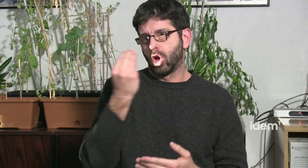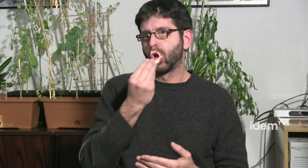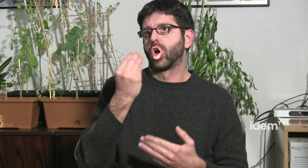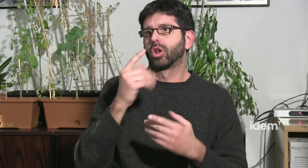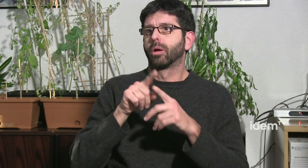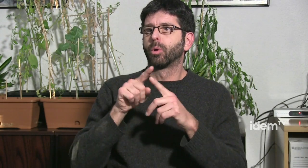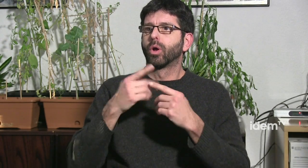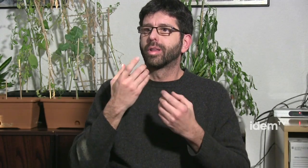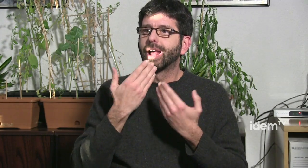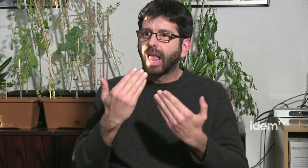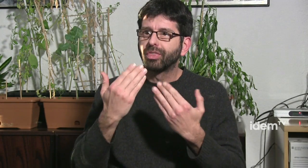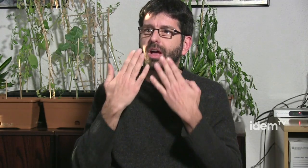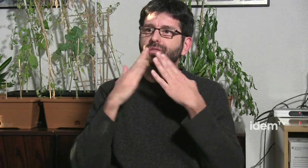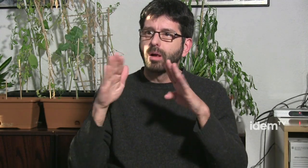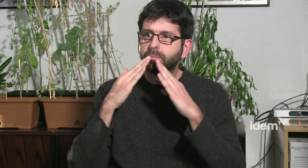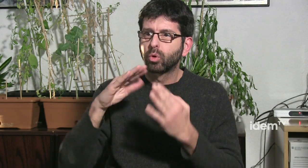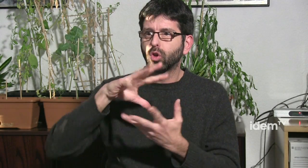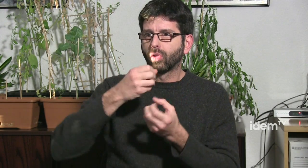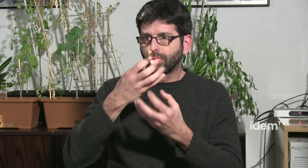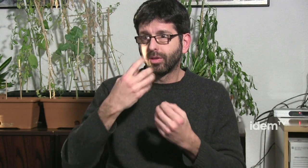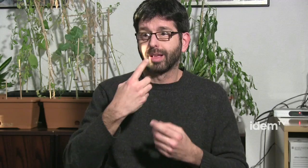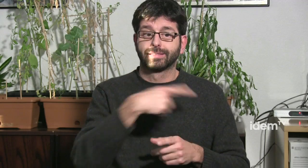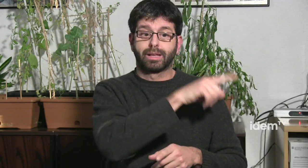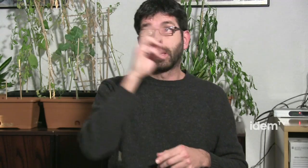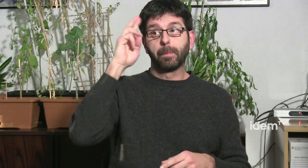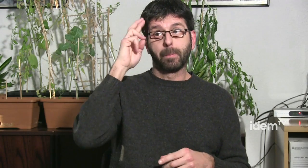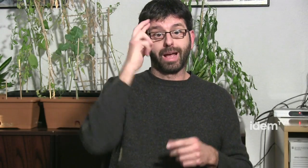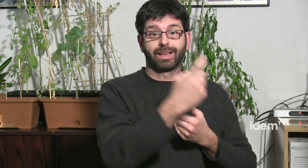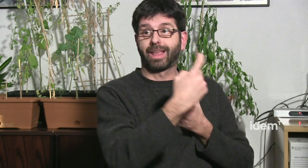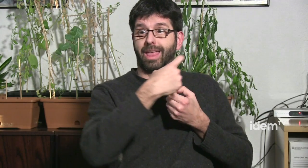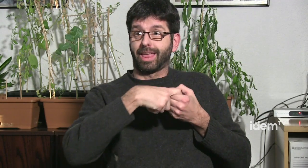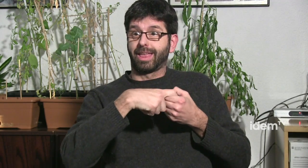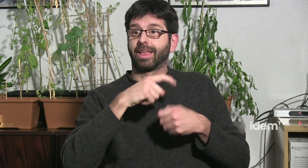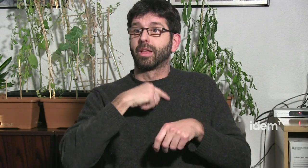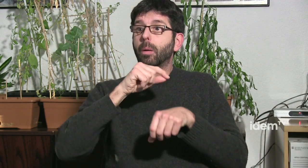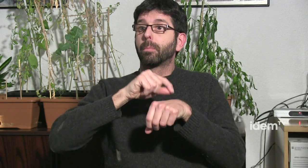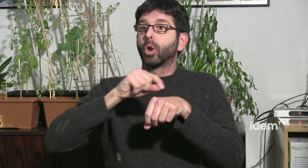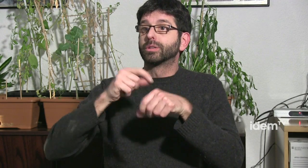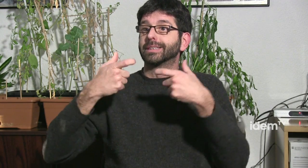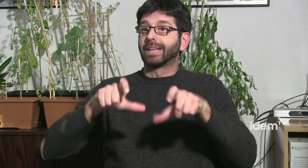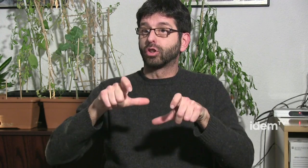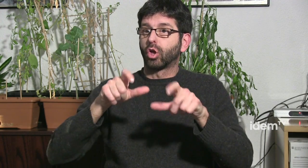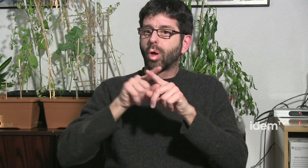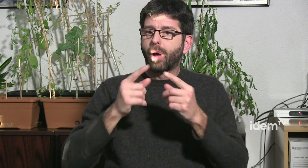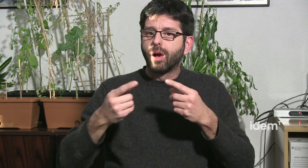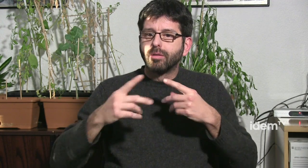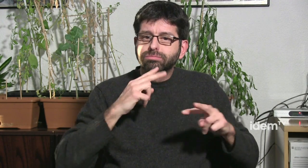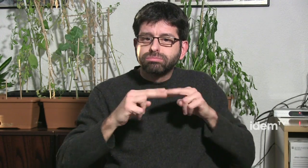ara funciona molt més bé gràcies a, bueno, a Facebook, també, gràcies a que